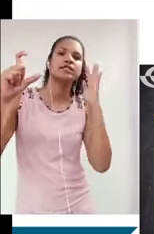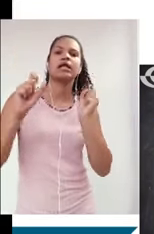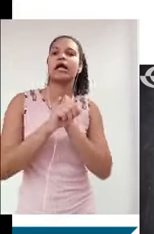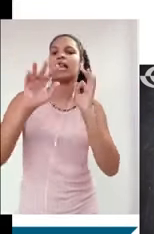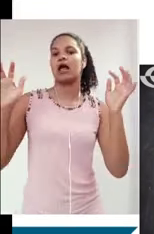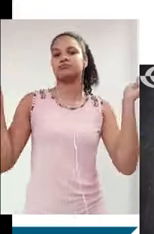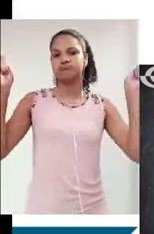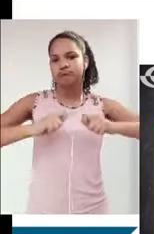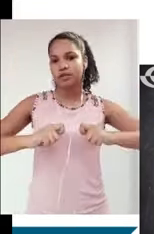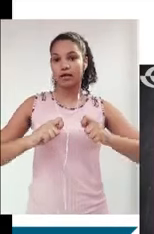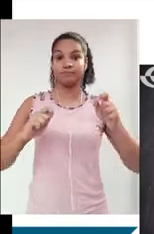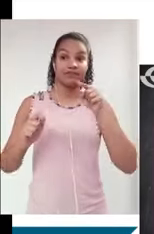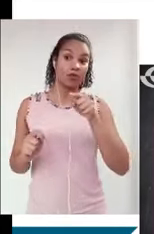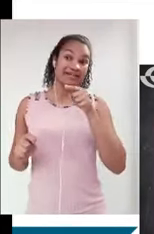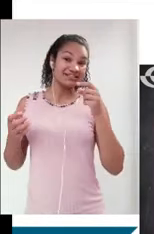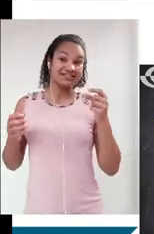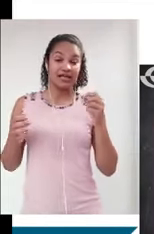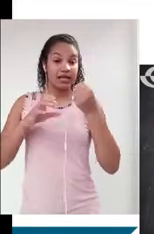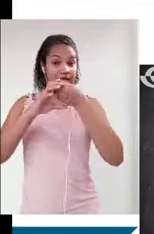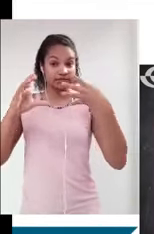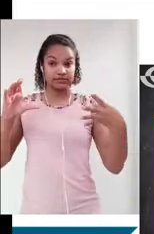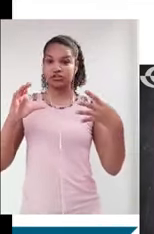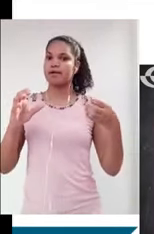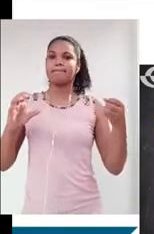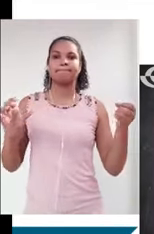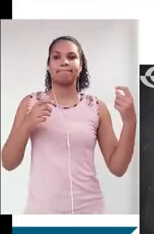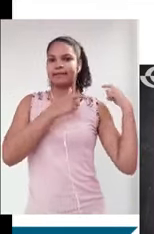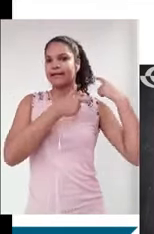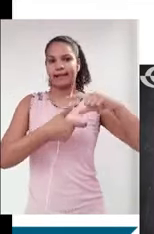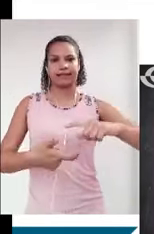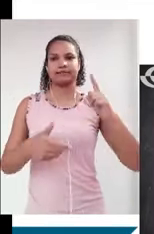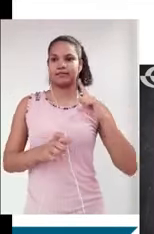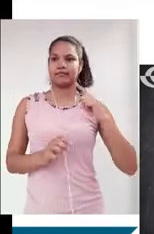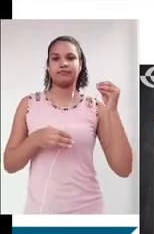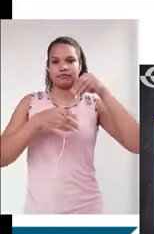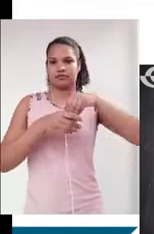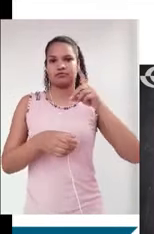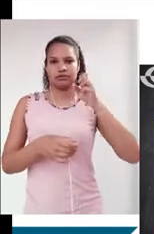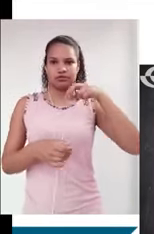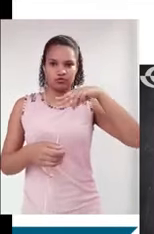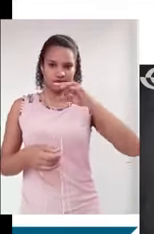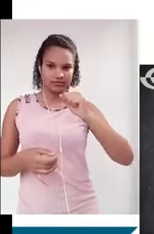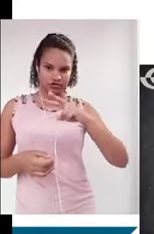aqui, essas são as características chaves que vocês vão encontrar em temas denotativos. Sando que, para além dessas características, existem...